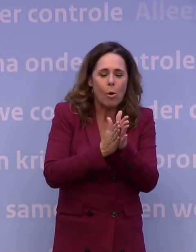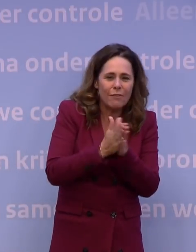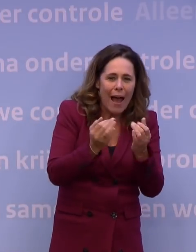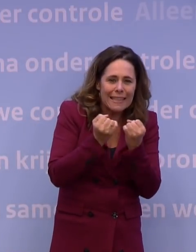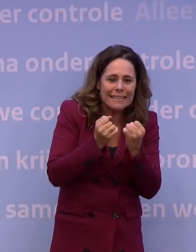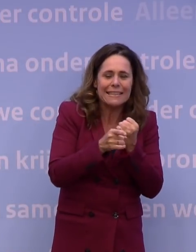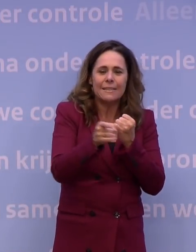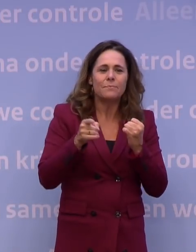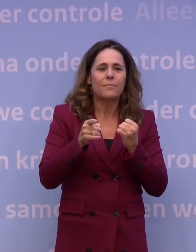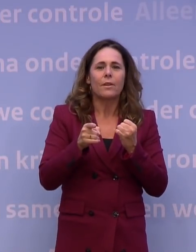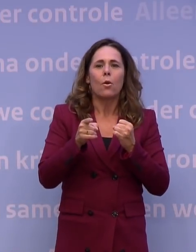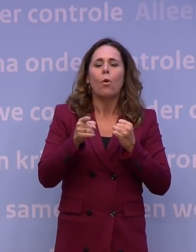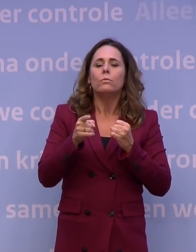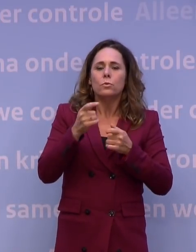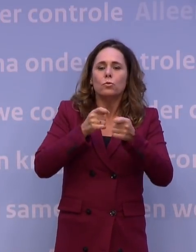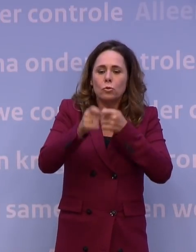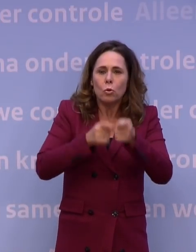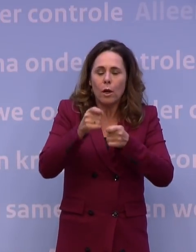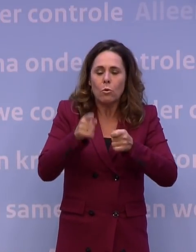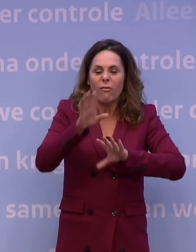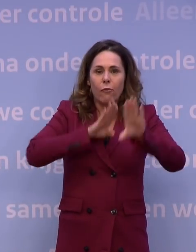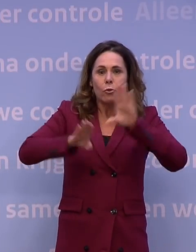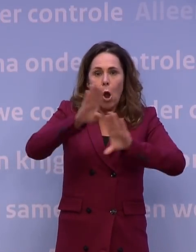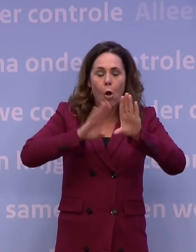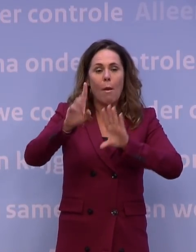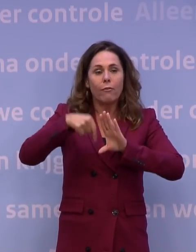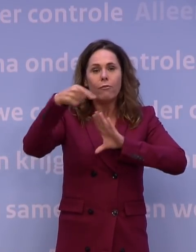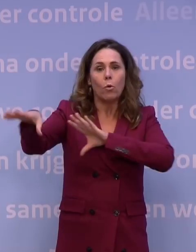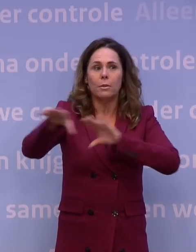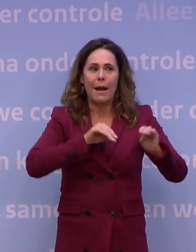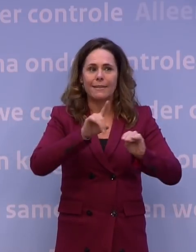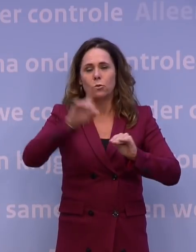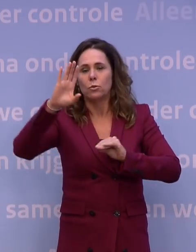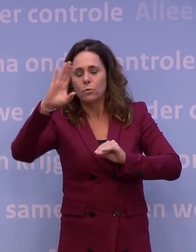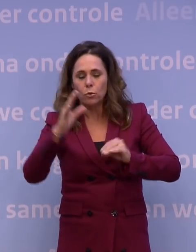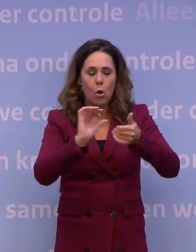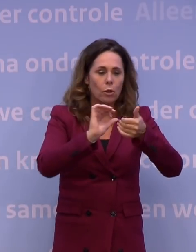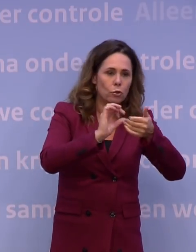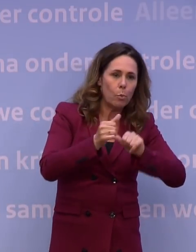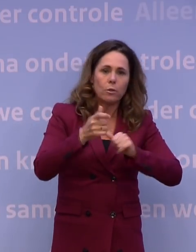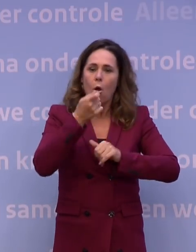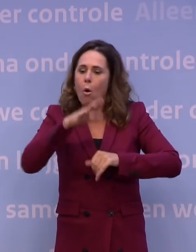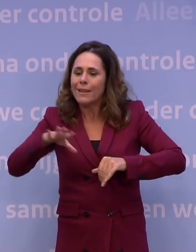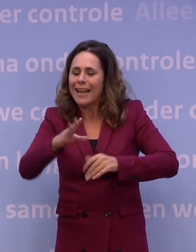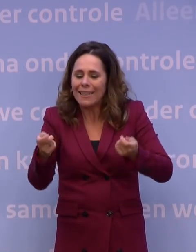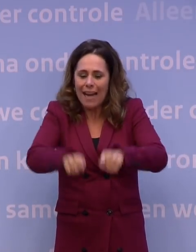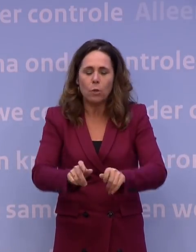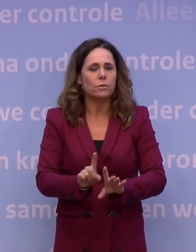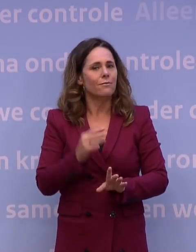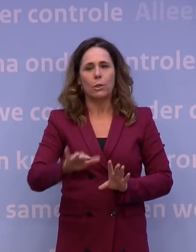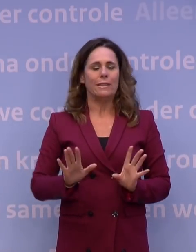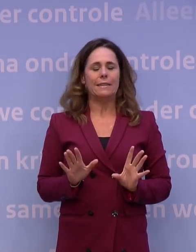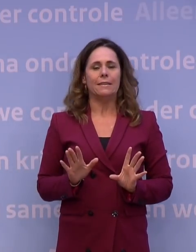voorkomen dat we naar die volgende maatregelen zouden moeten, zoals het helemaal sluiten van de horeca of de cultuur of de sport. Dus steeds meer terug zouden moeten naar de